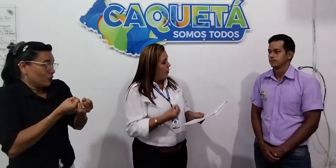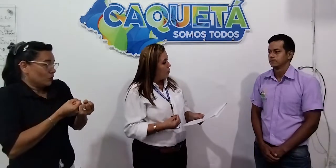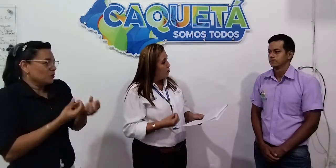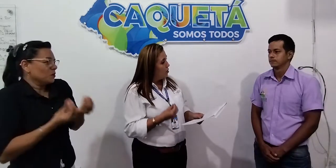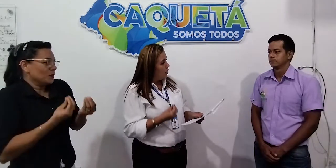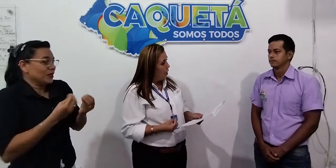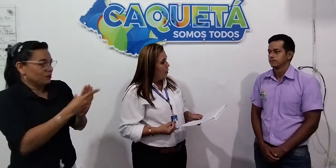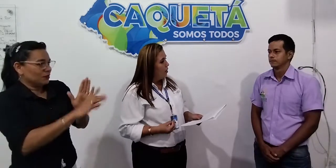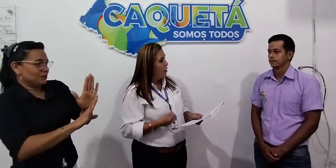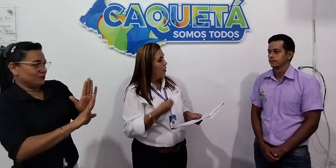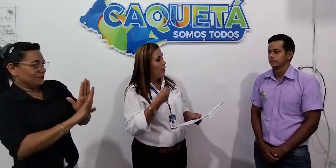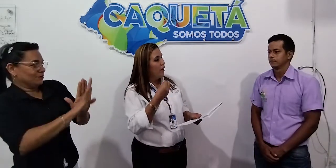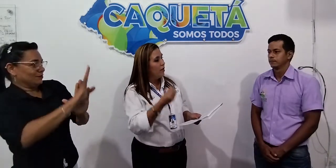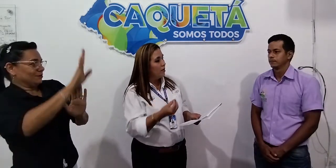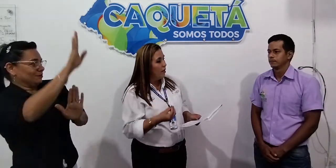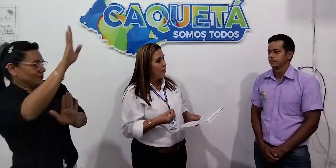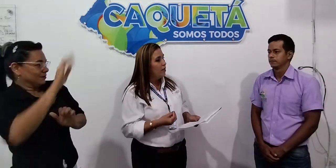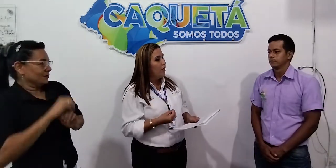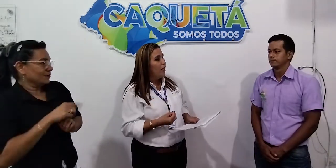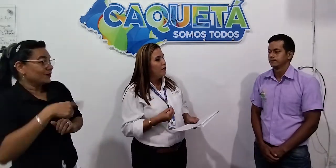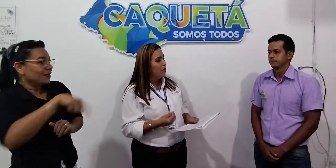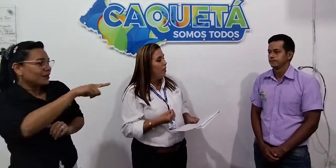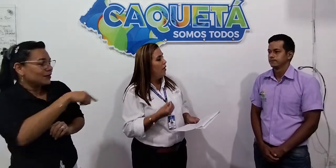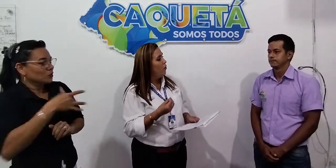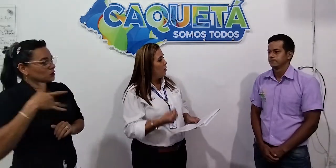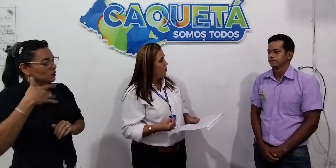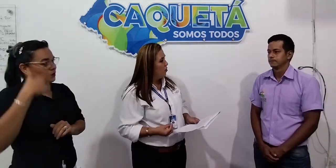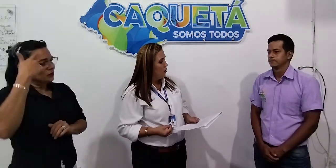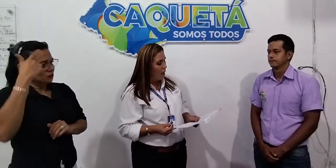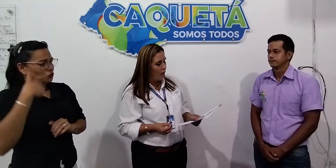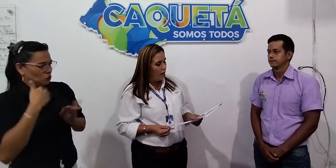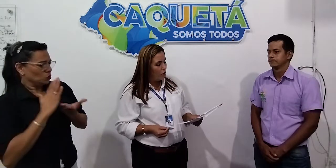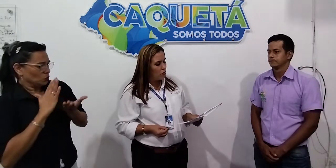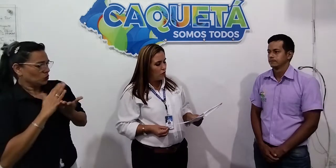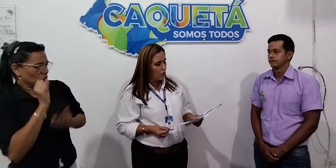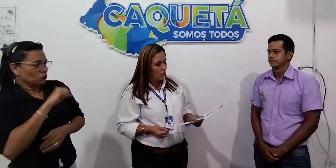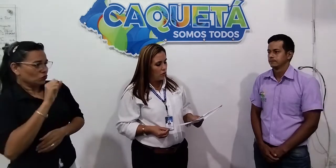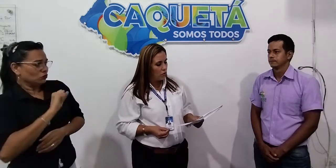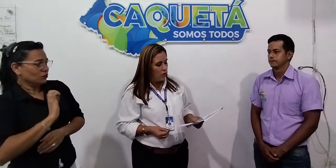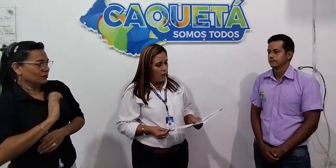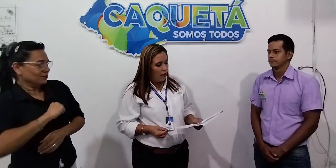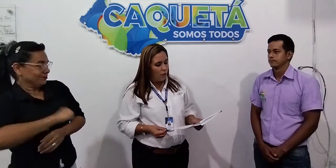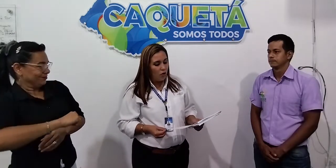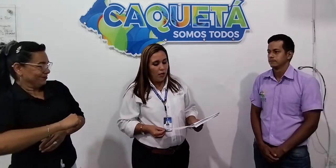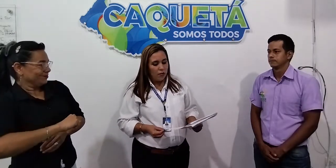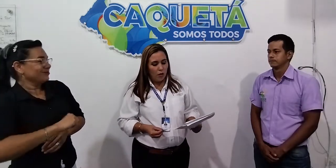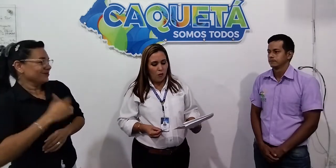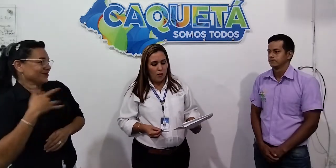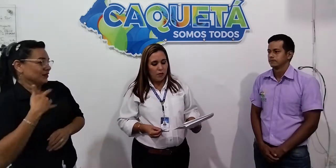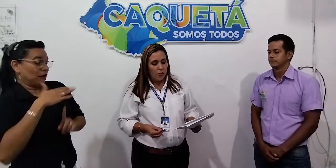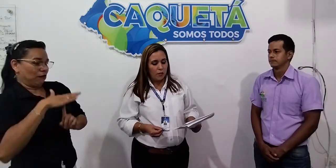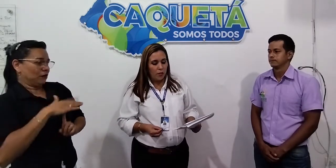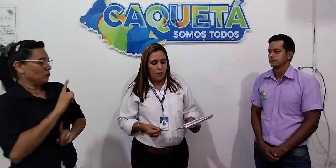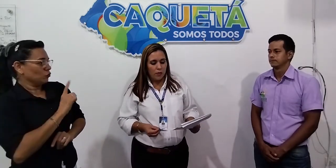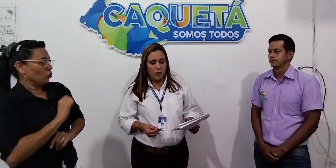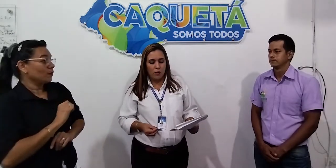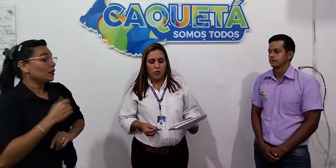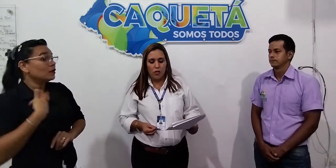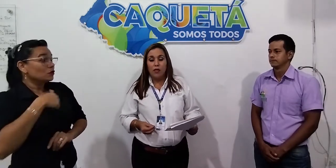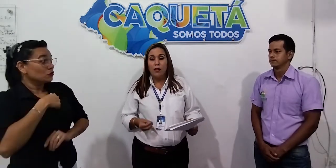ellos sean, se den esa garantía de la educación a cada uno de ellos. Hemos realizado más de 13 capacitaciones en